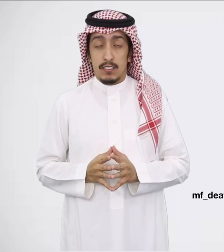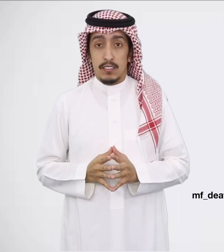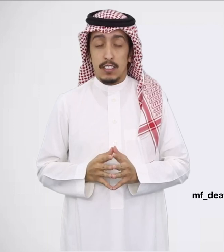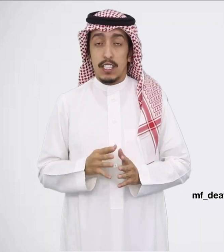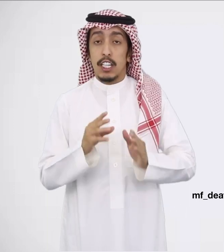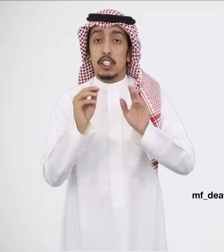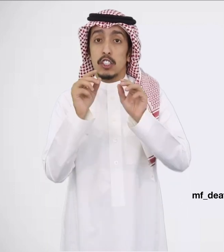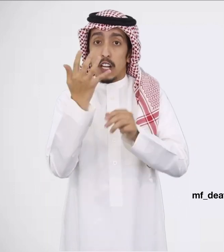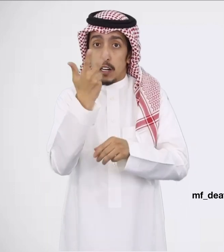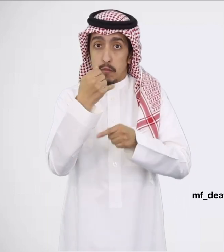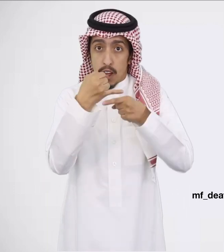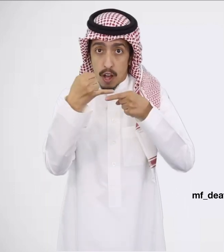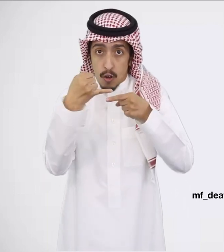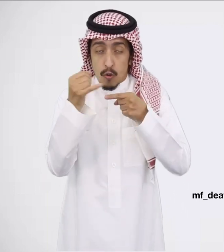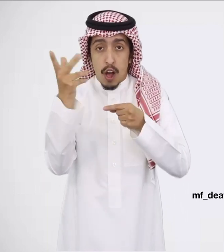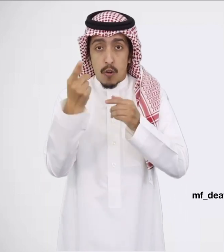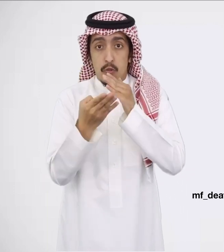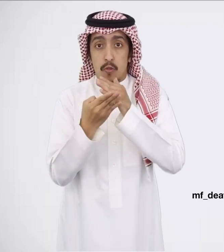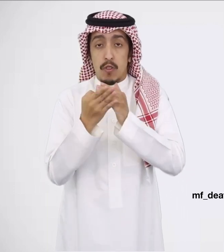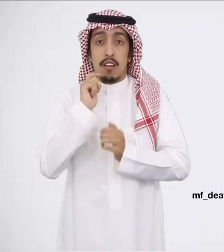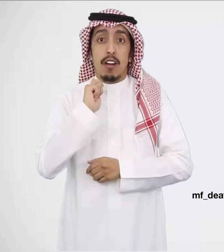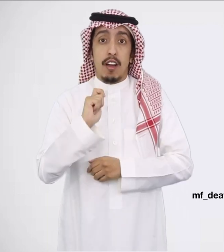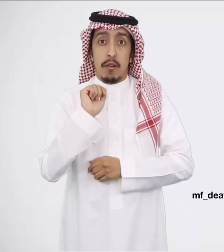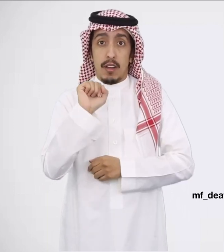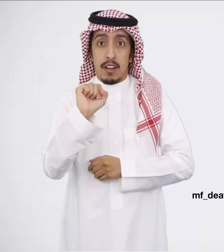السجل المدني أو رقم الإقامة